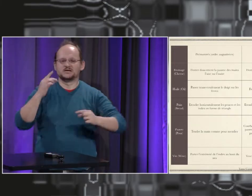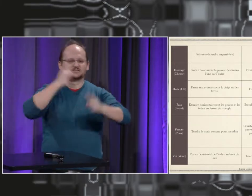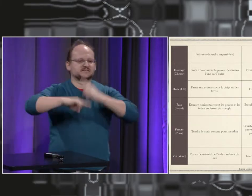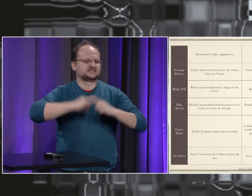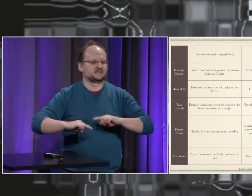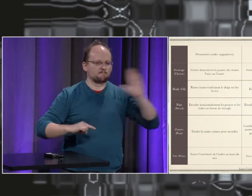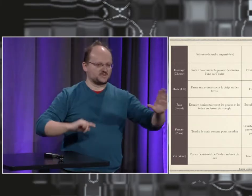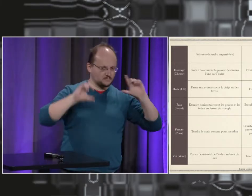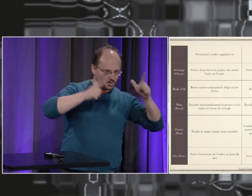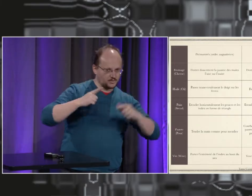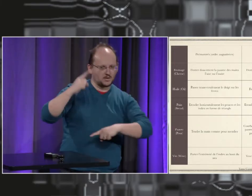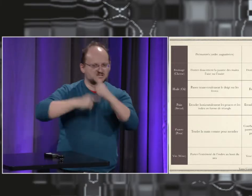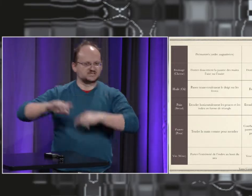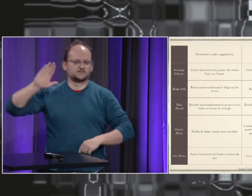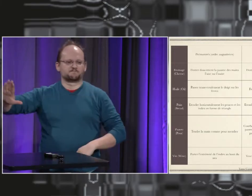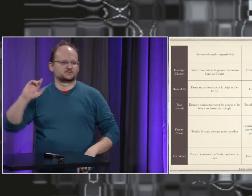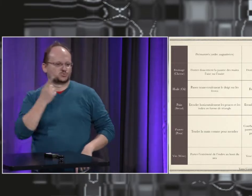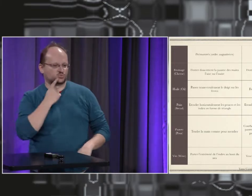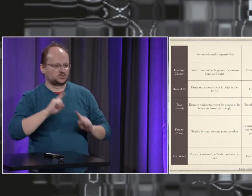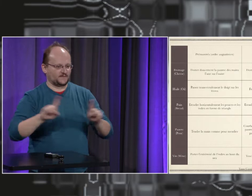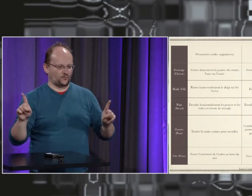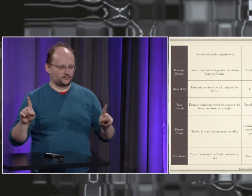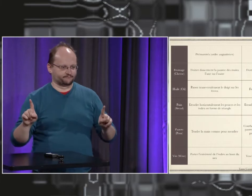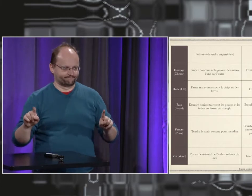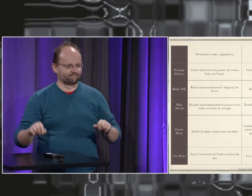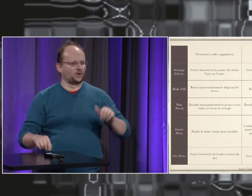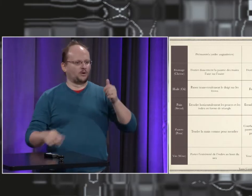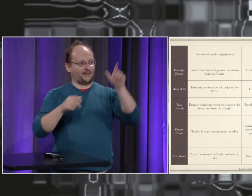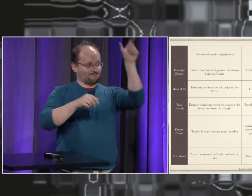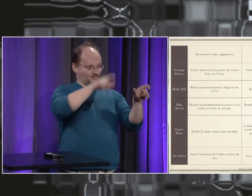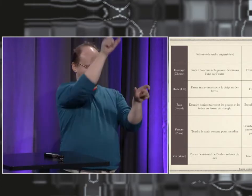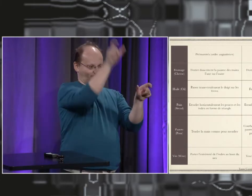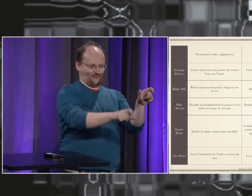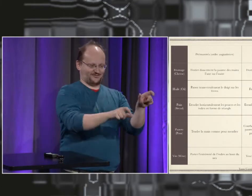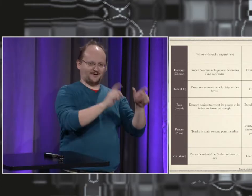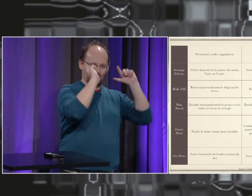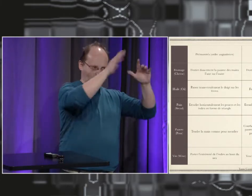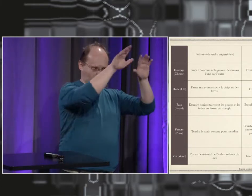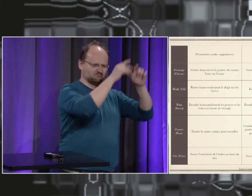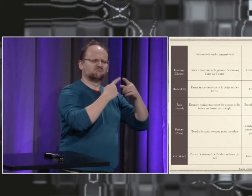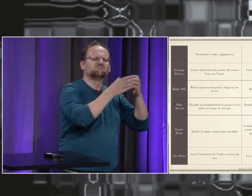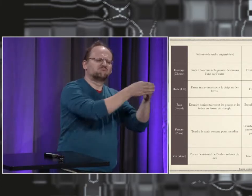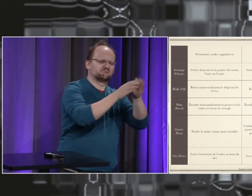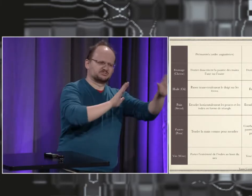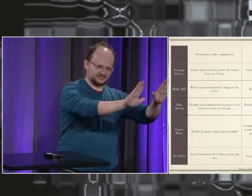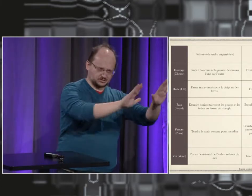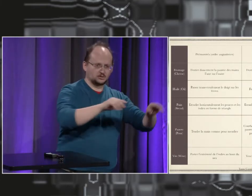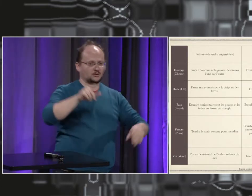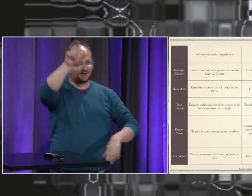Voici certains signes qui étaient utilisés par les moines et les autres utilisés en langue des signes, en